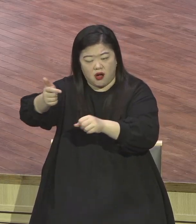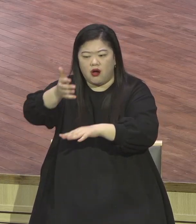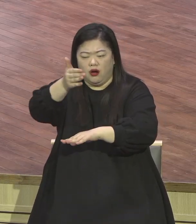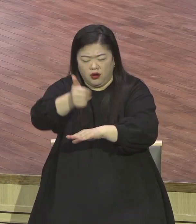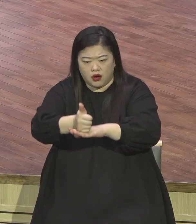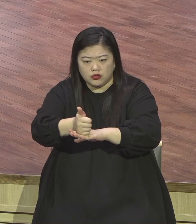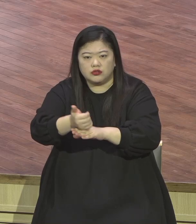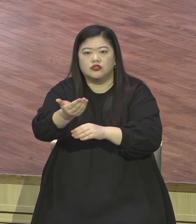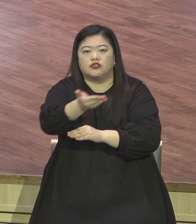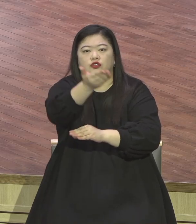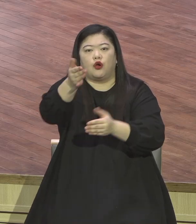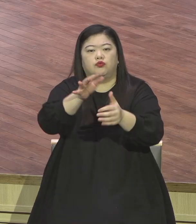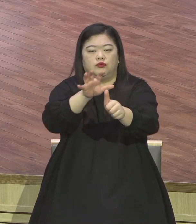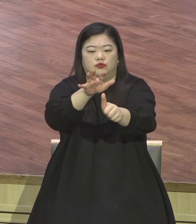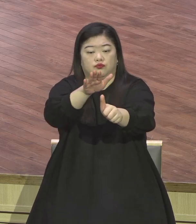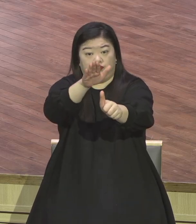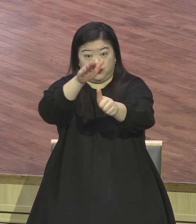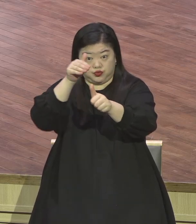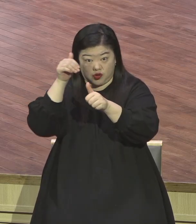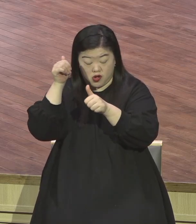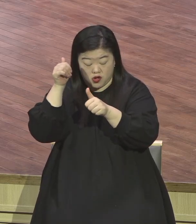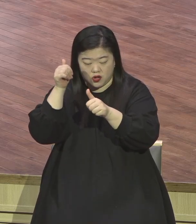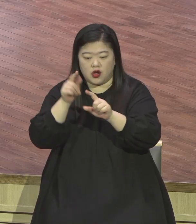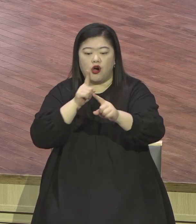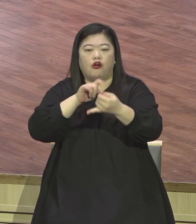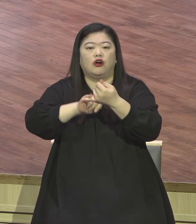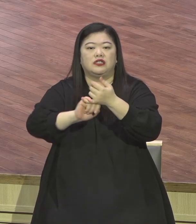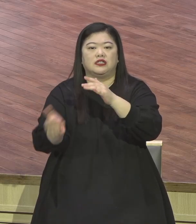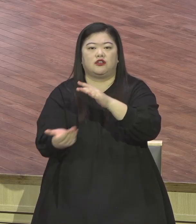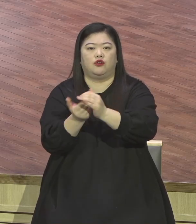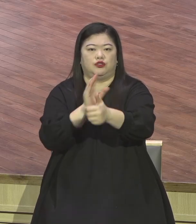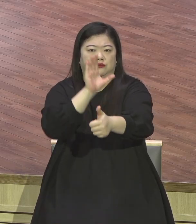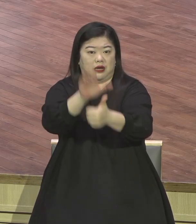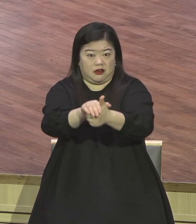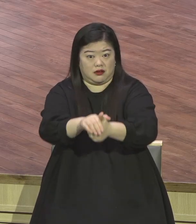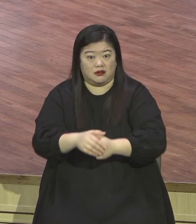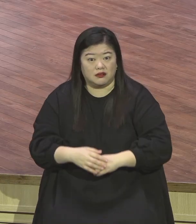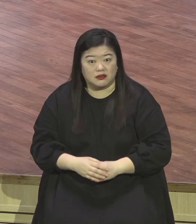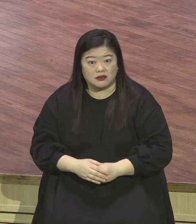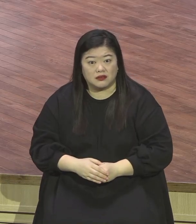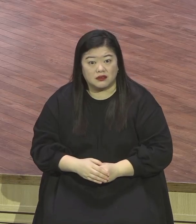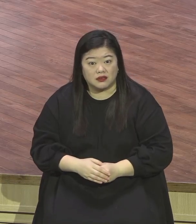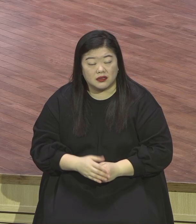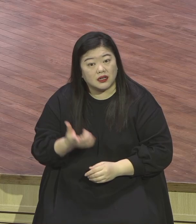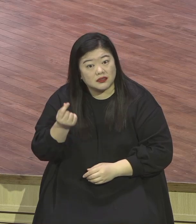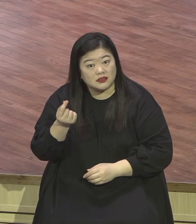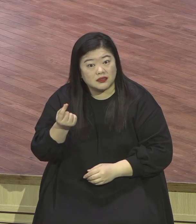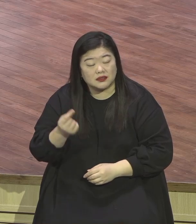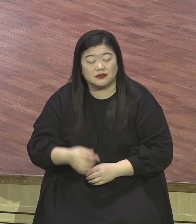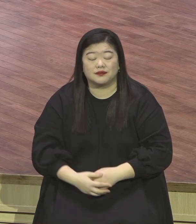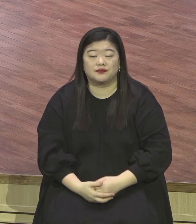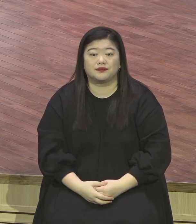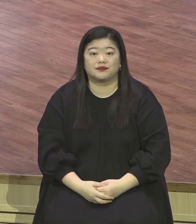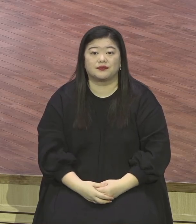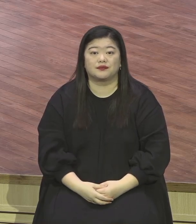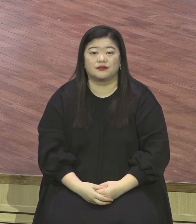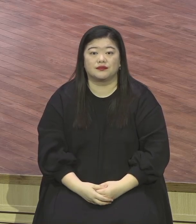성취되는데 하나님의 쓰임을 받아야 돼요 아멘 여러분이 이루시는